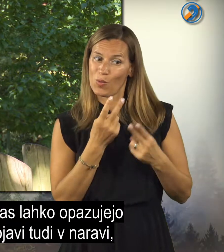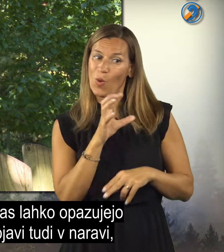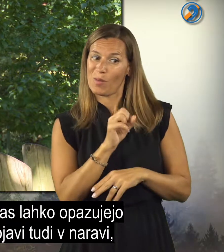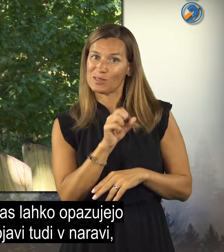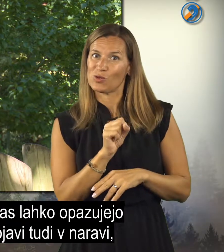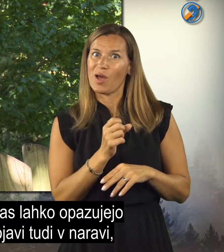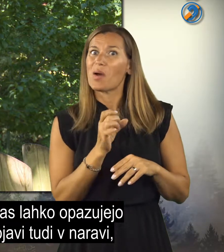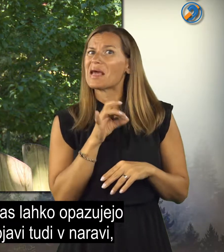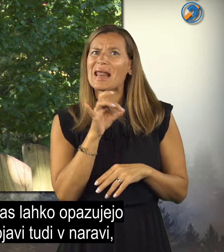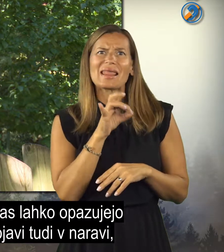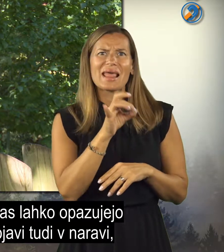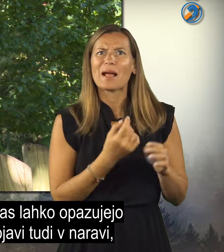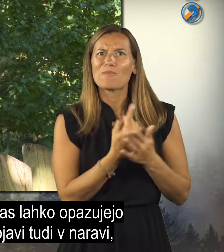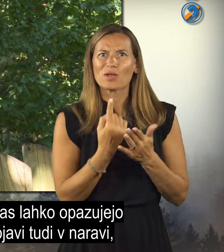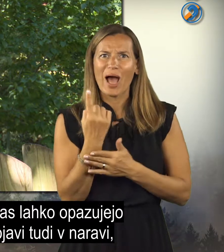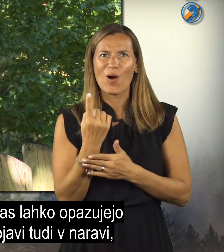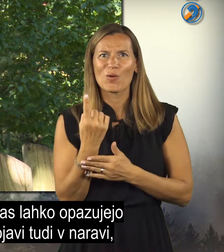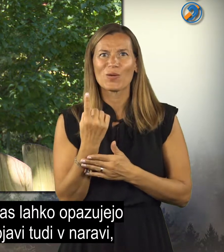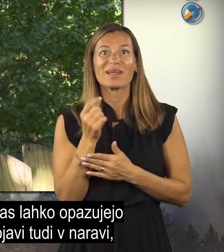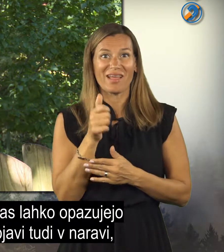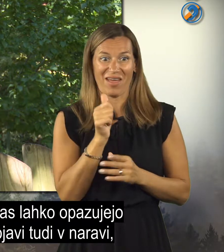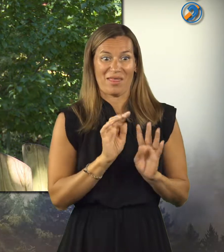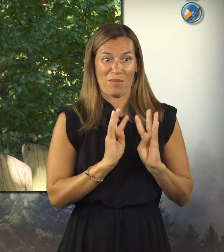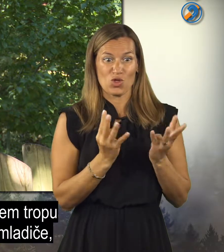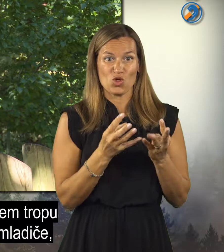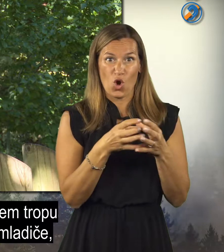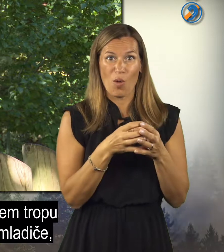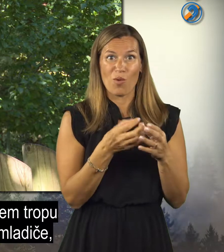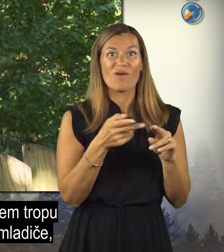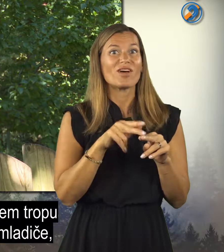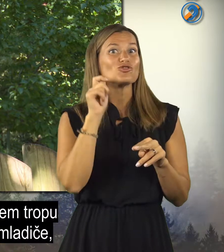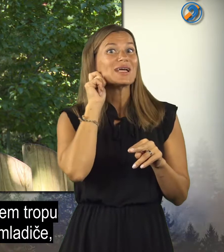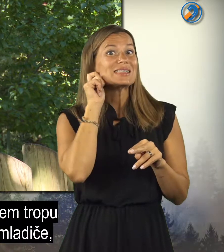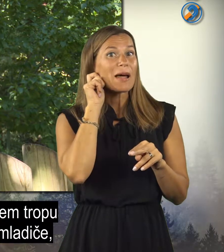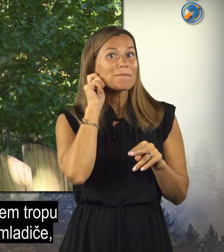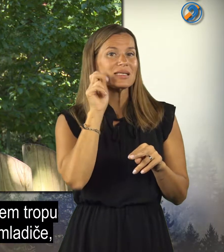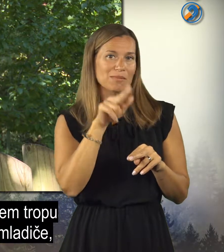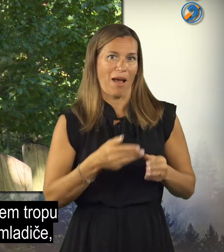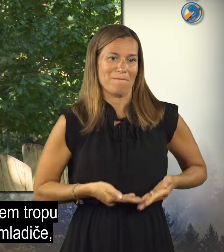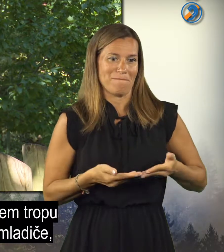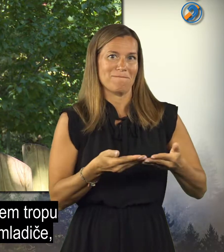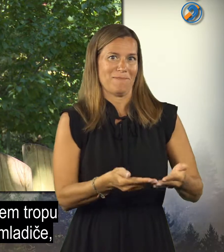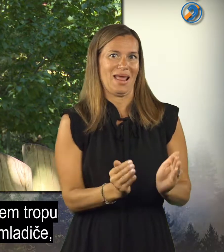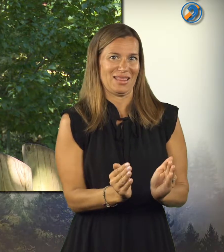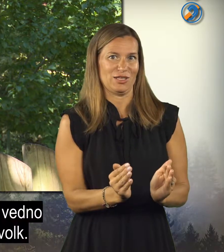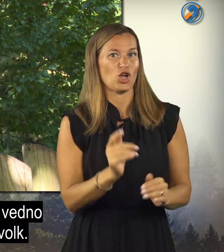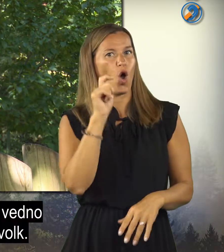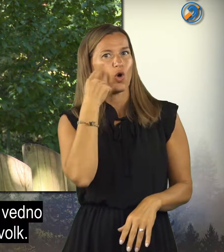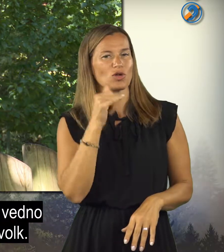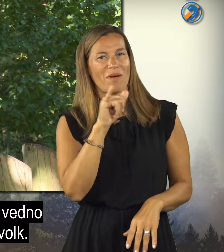opazujejo redek pojav, ki se pojavi tudi v naravi, da v enem tropu ima več samic mladiče,